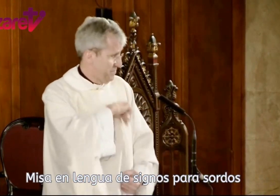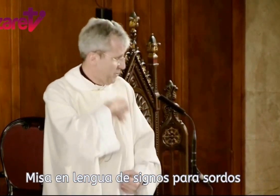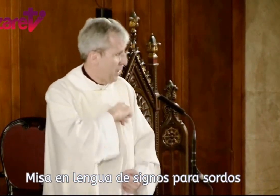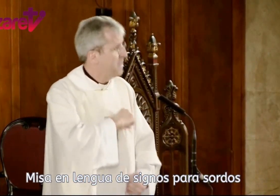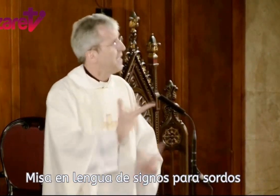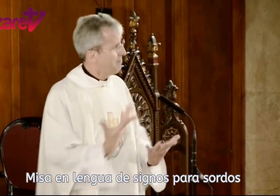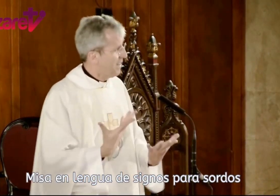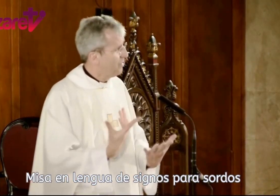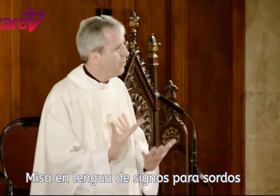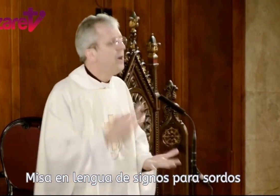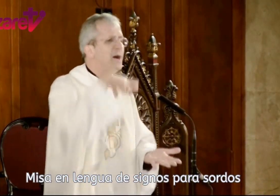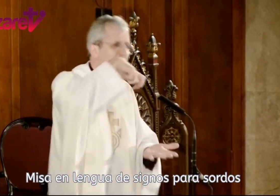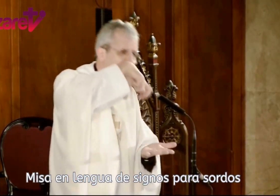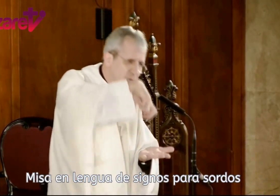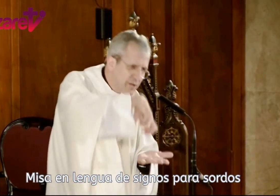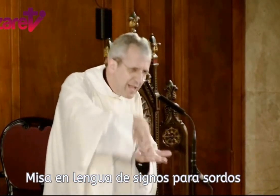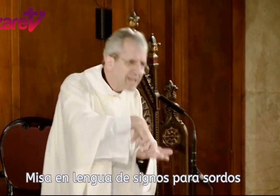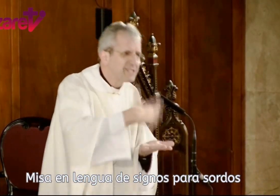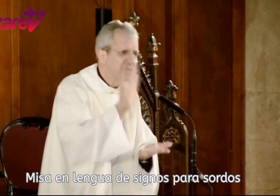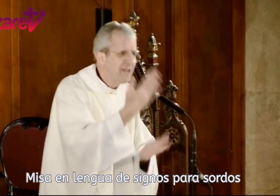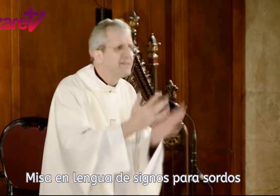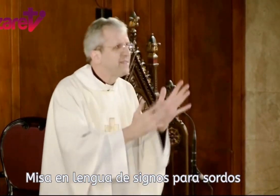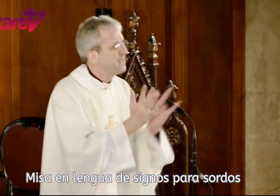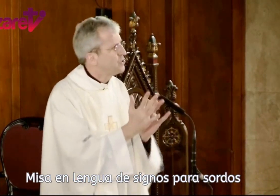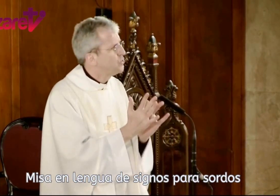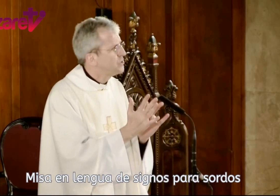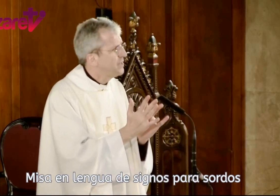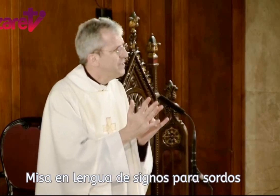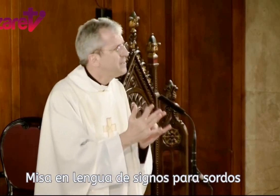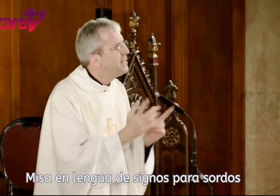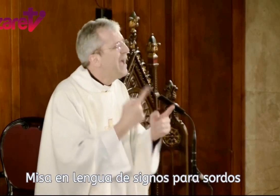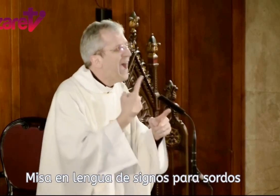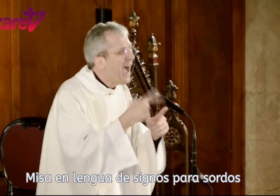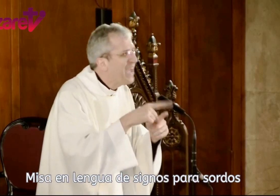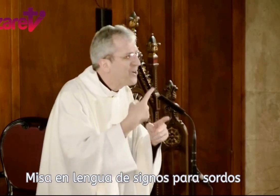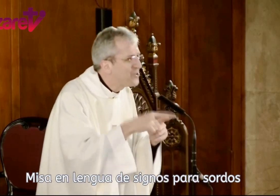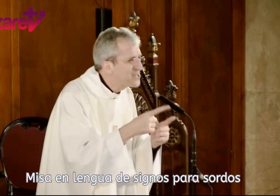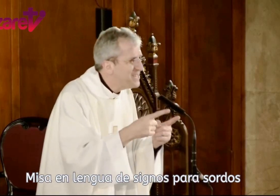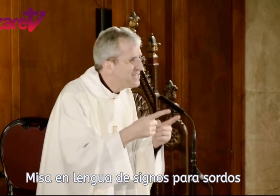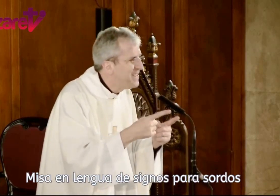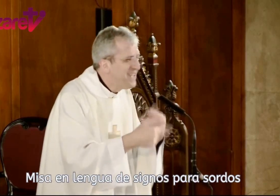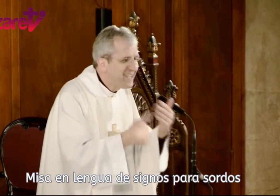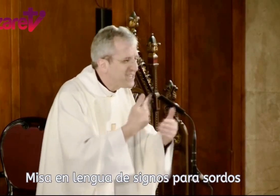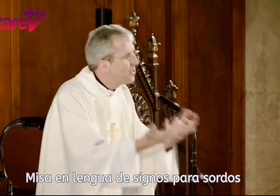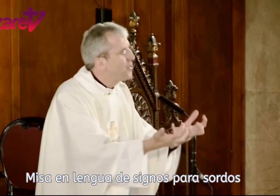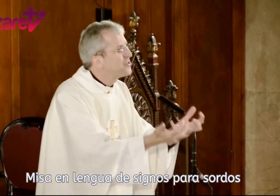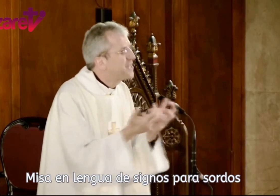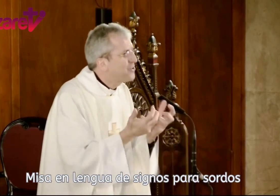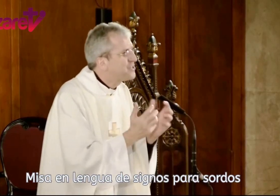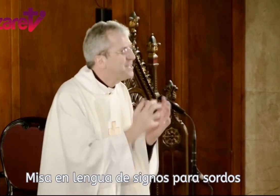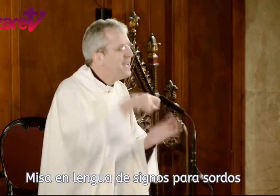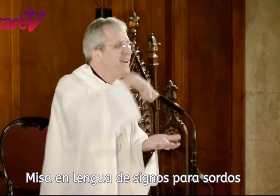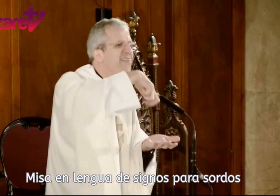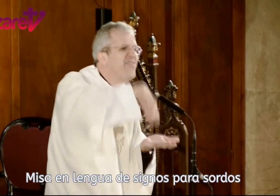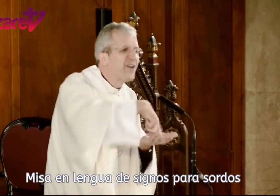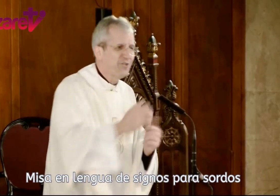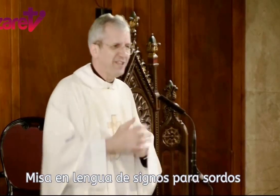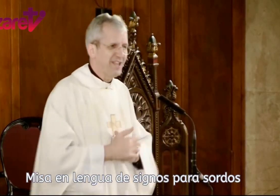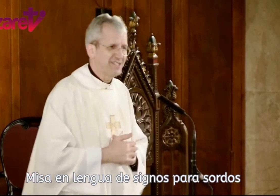espiritualmente hablando, arrodillarse delante de Jesús, es decir, hay cosas que solo se consiguen de rodillas,